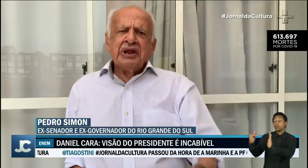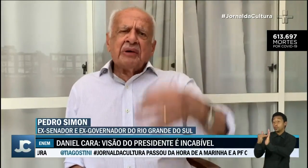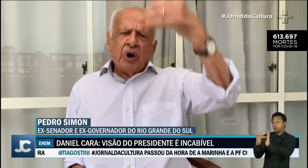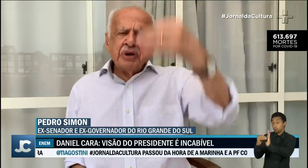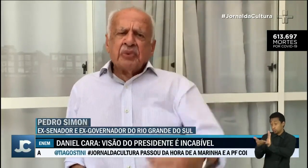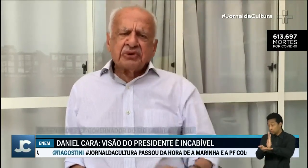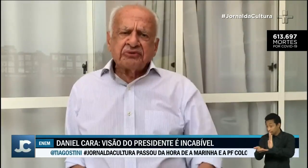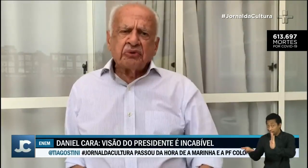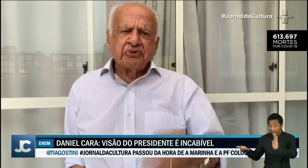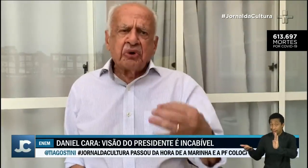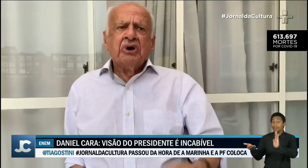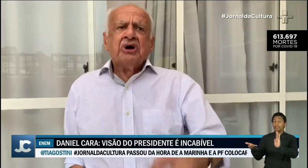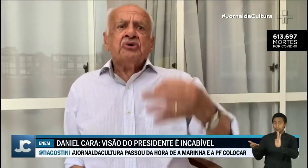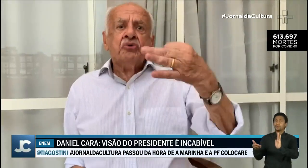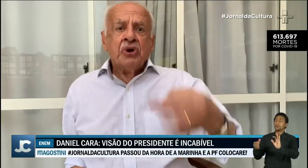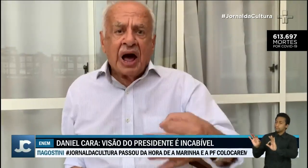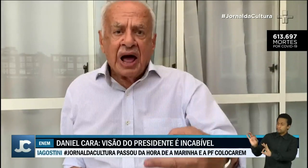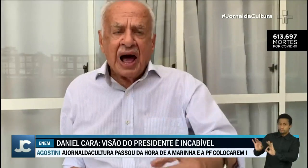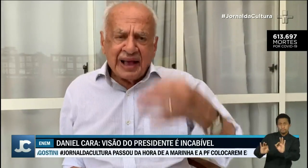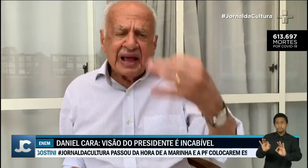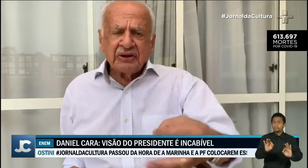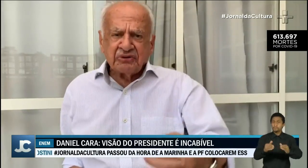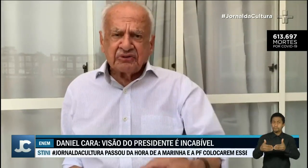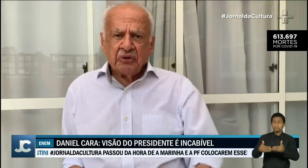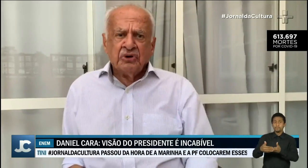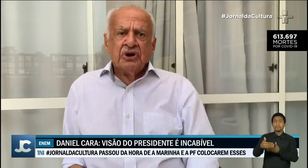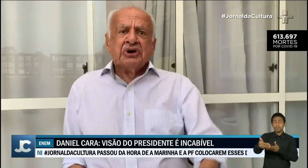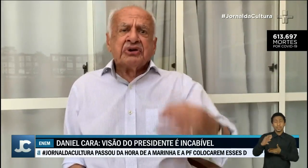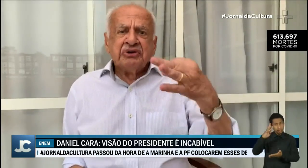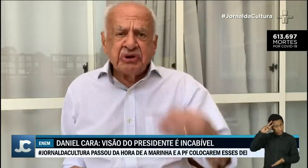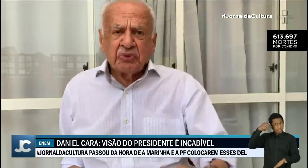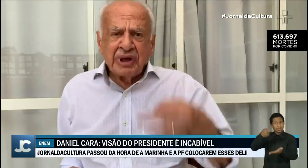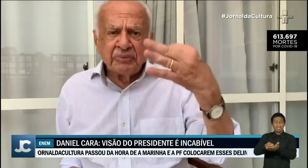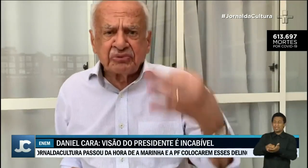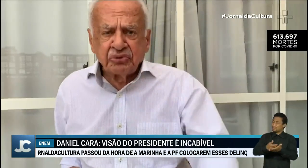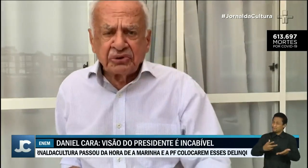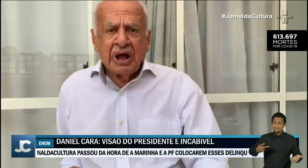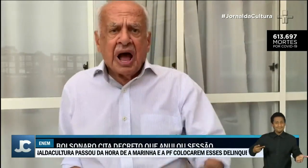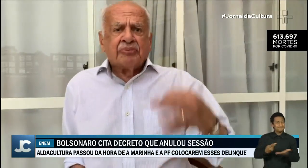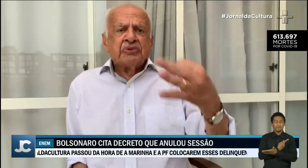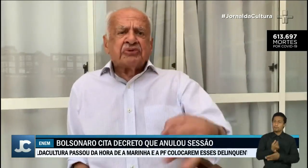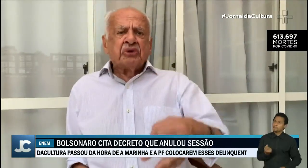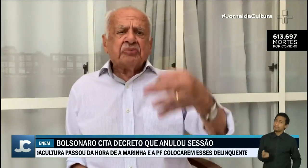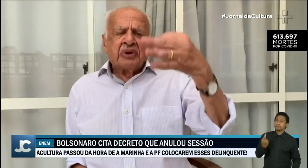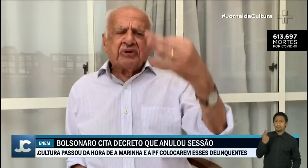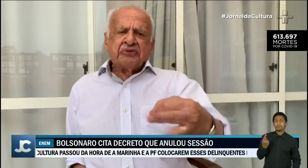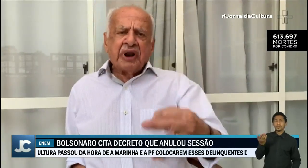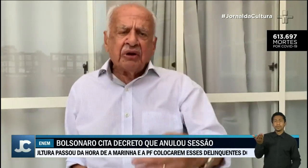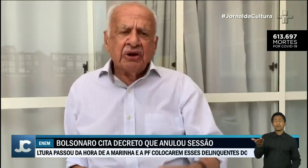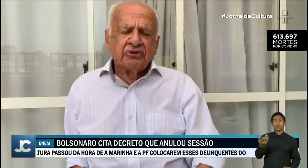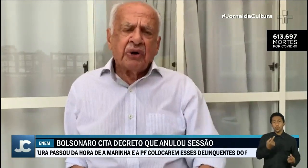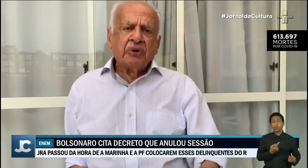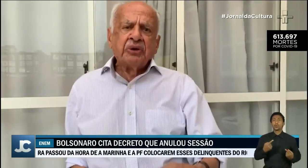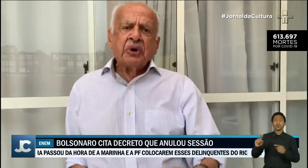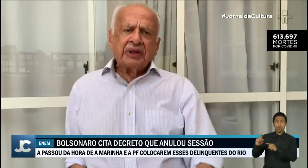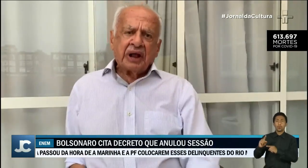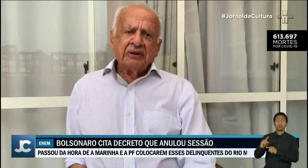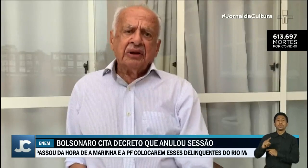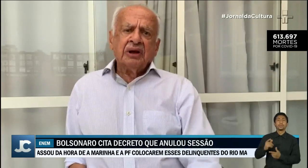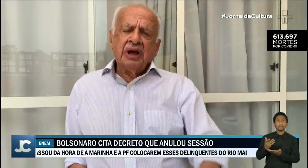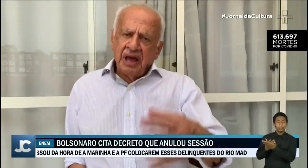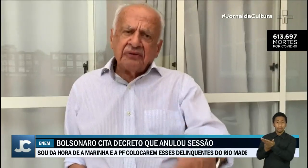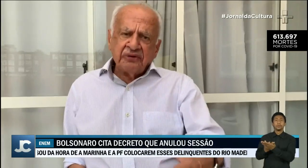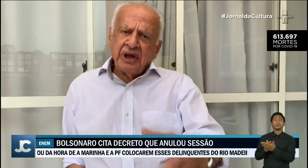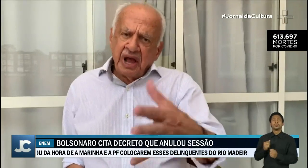solene, da maior importância, considerou nula aquela decisão, ridícula e absurda a posição do presidente do Senado, senhor Aldo de